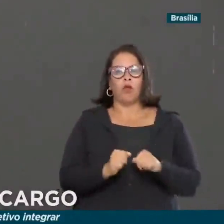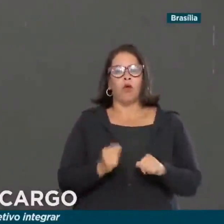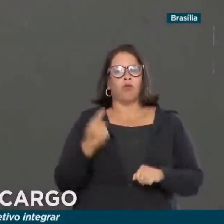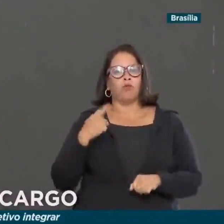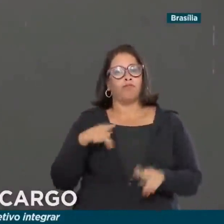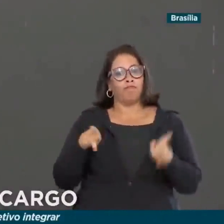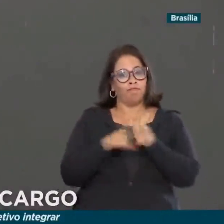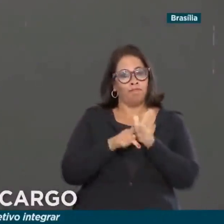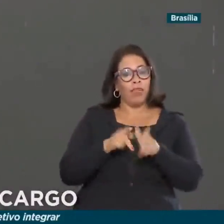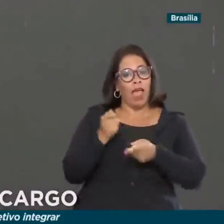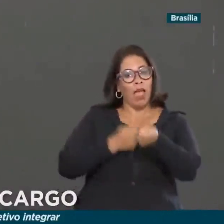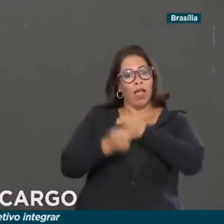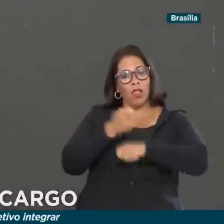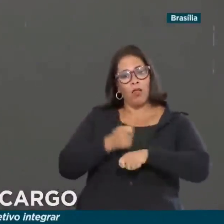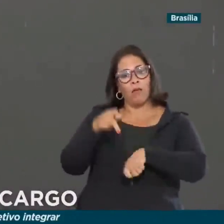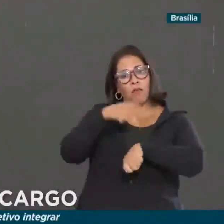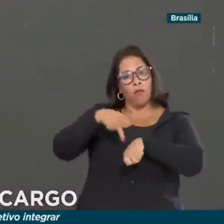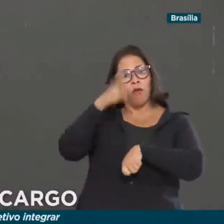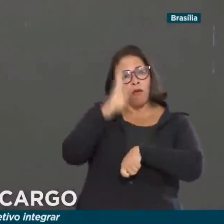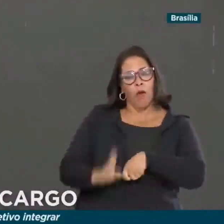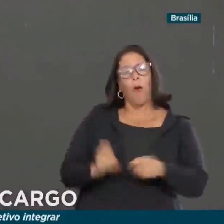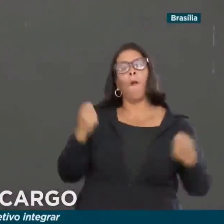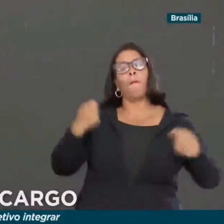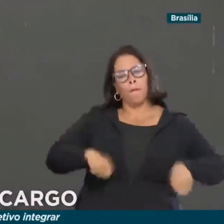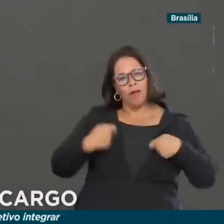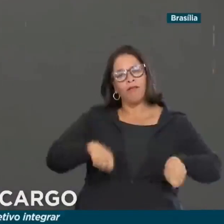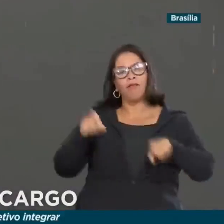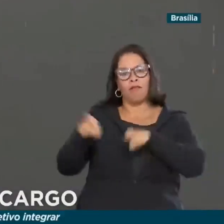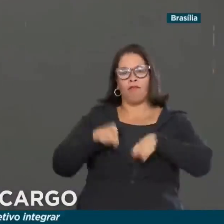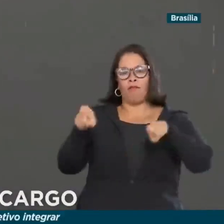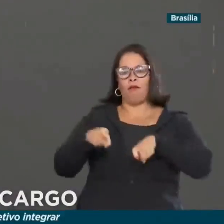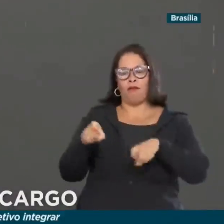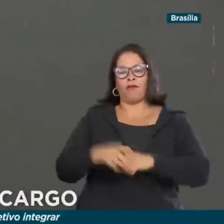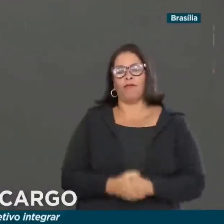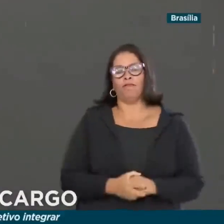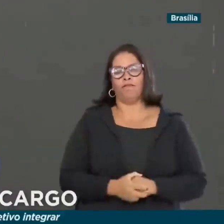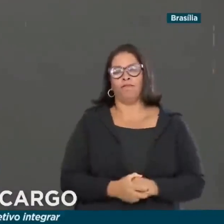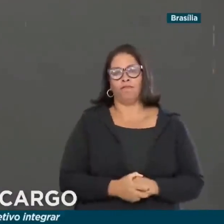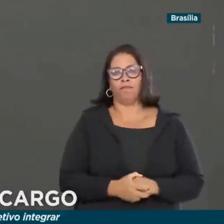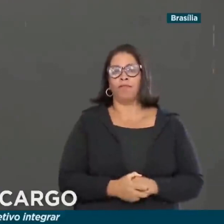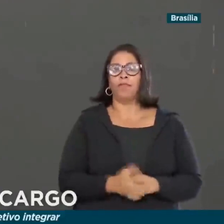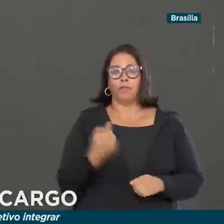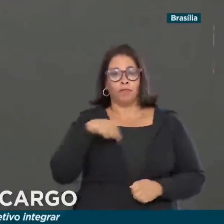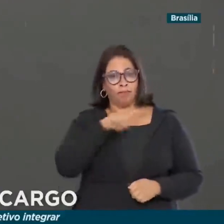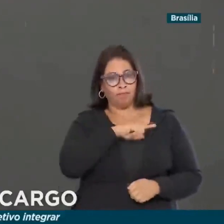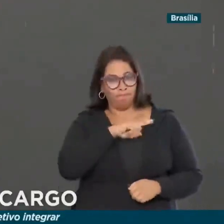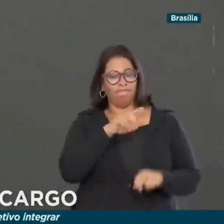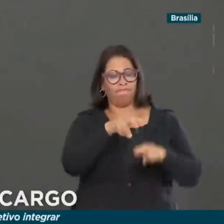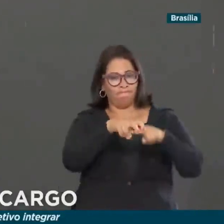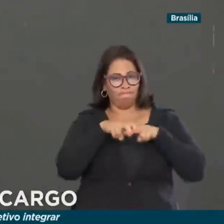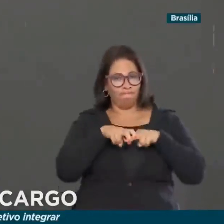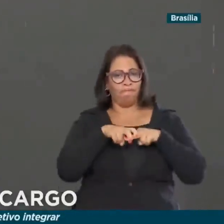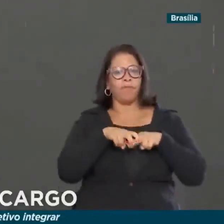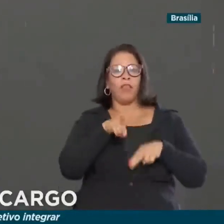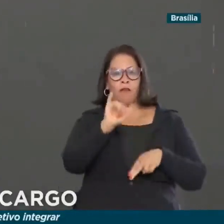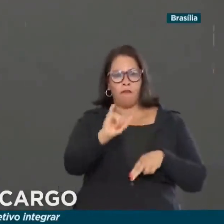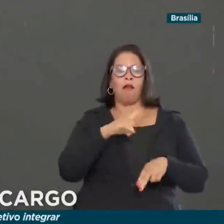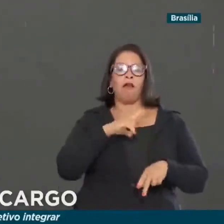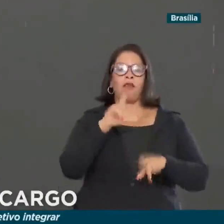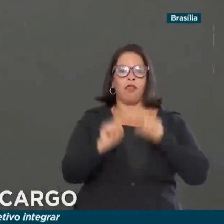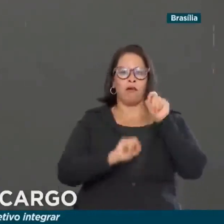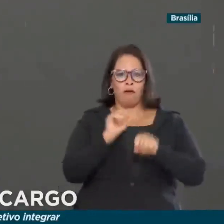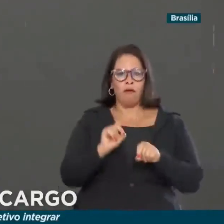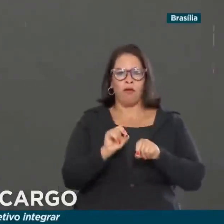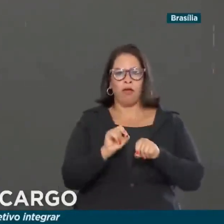brasileiros. A economia brasileira precisa do agronegócio. E, portanto, nós haveremos de